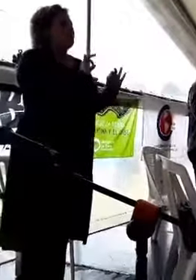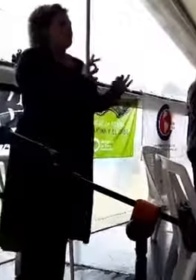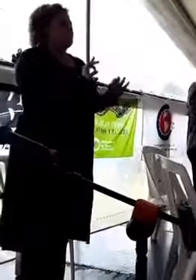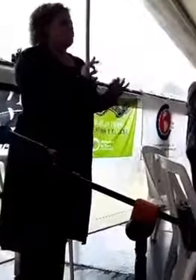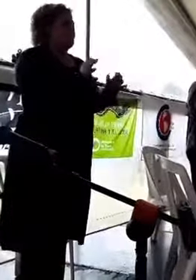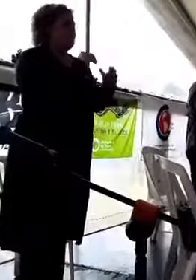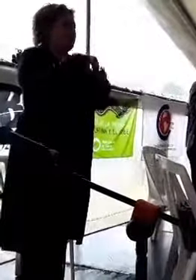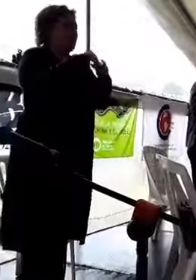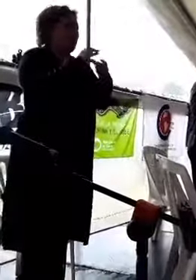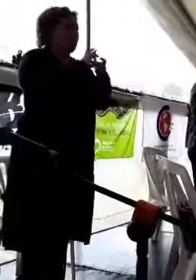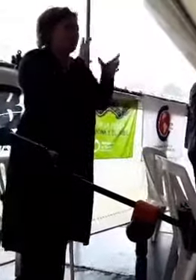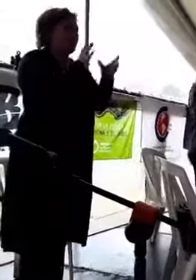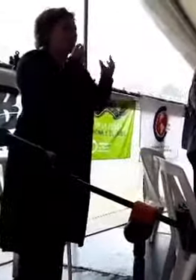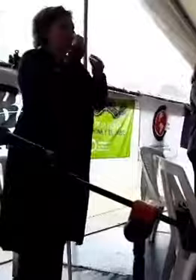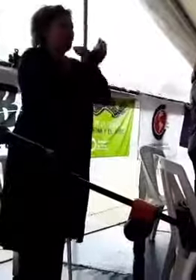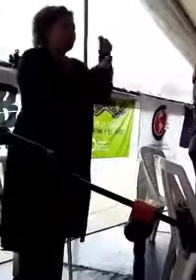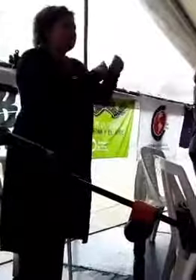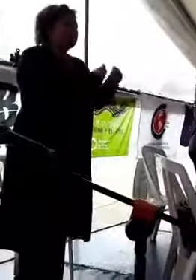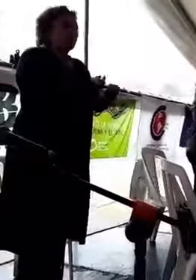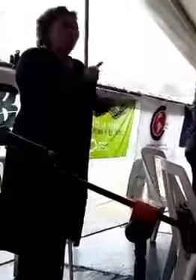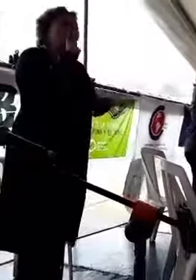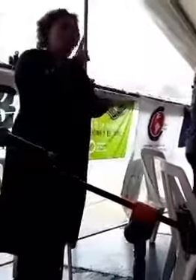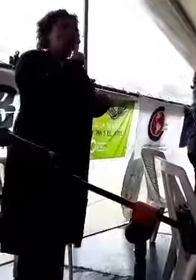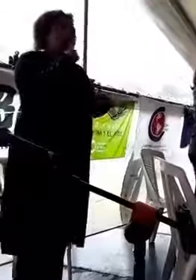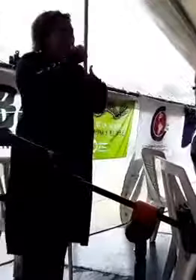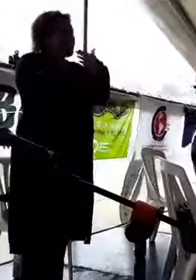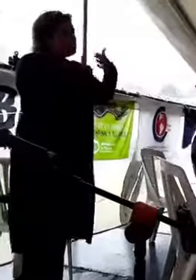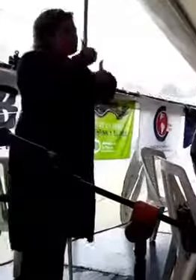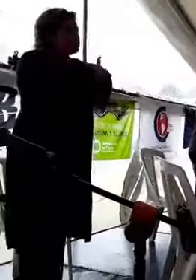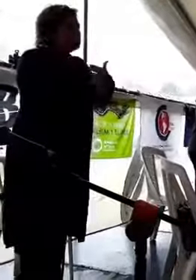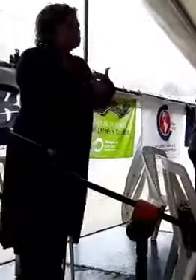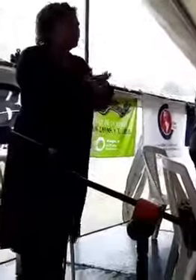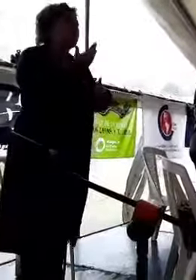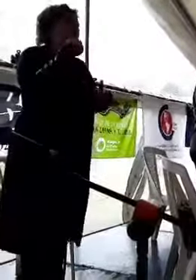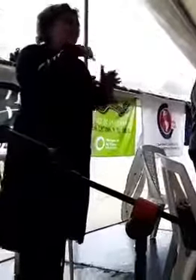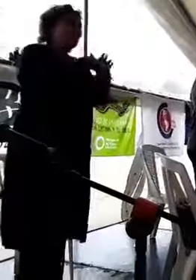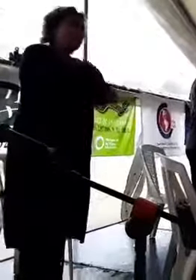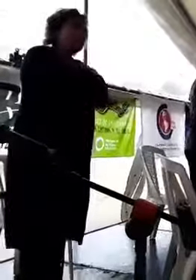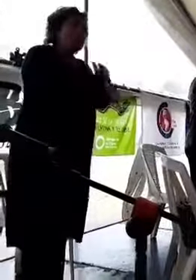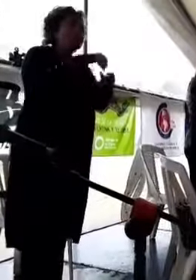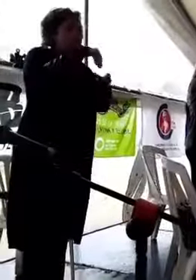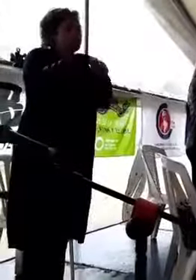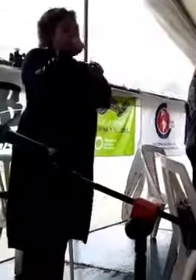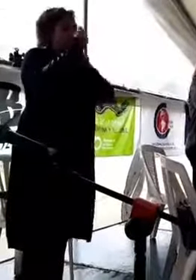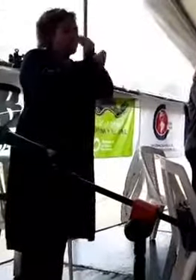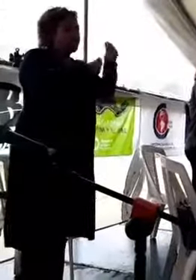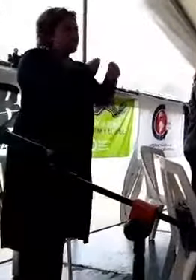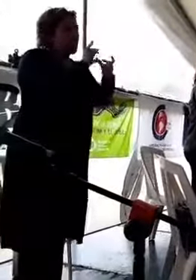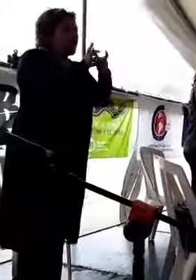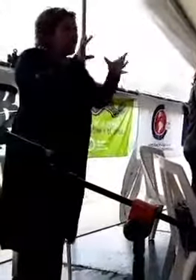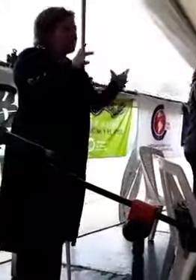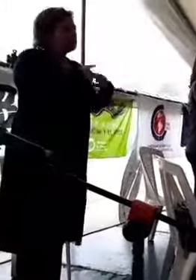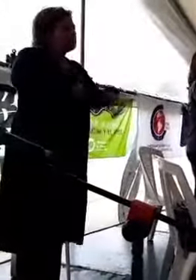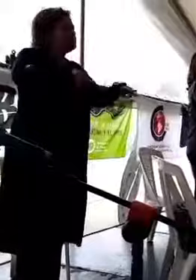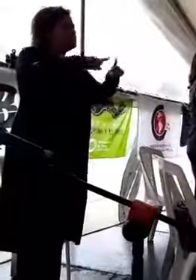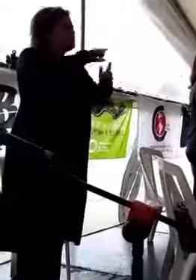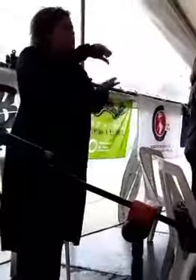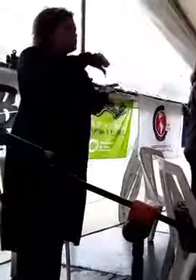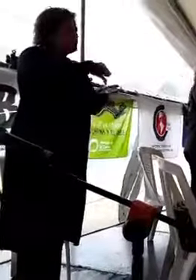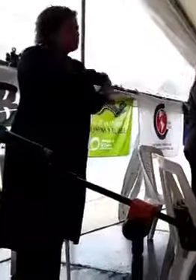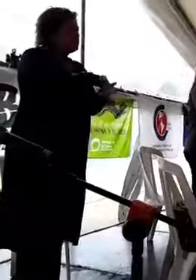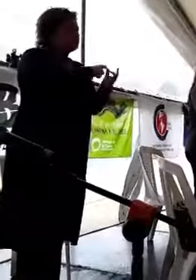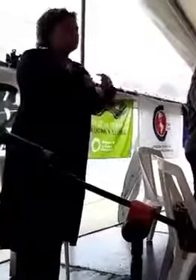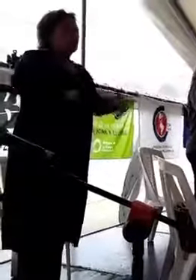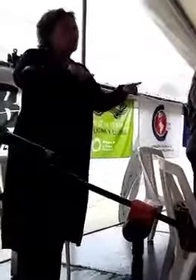democracia representativa. Temos que avançar e profundizar a democracia em nossos países, em